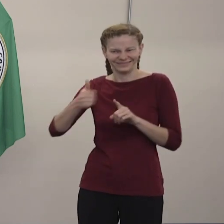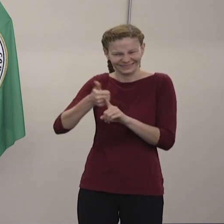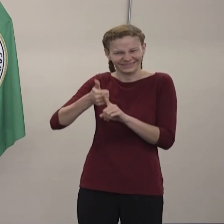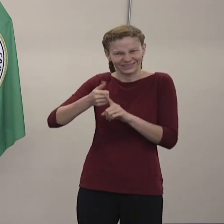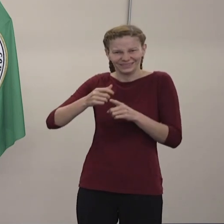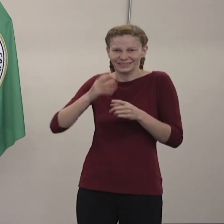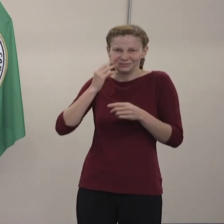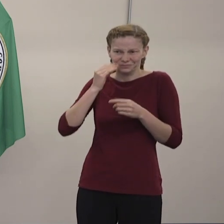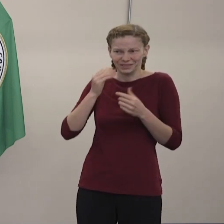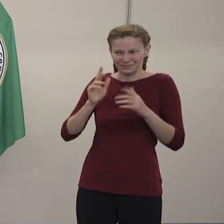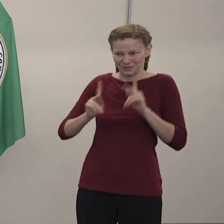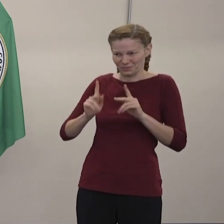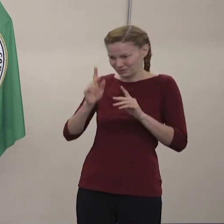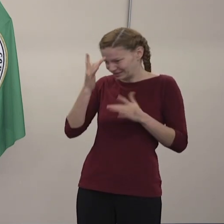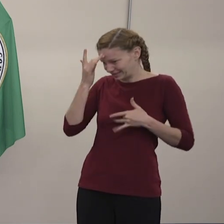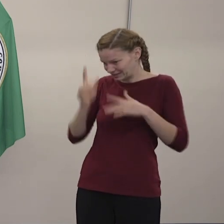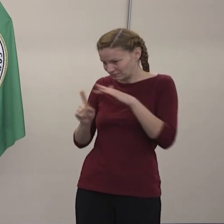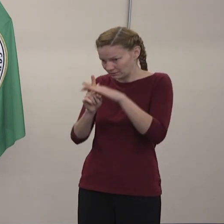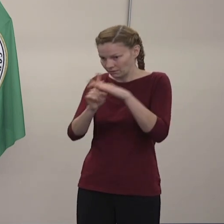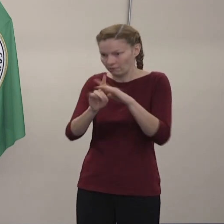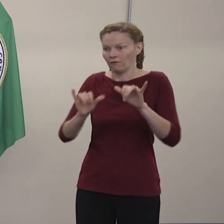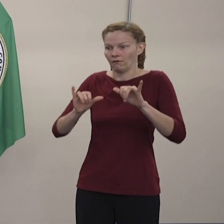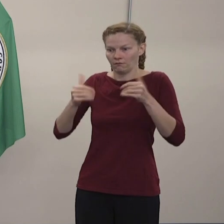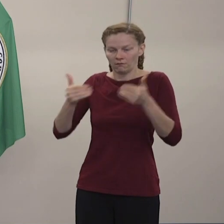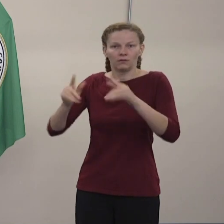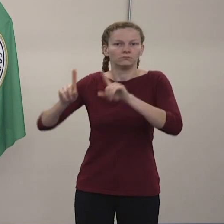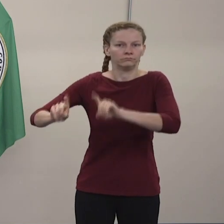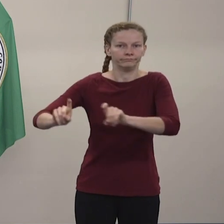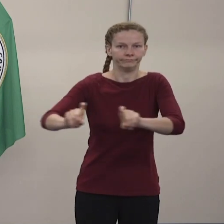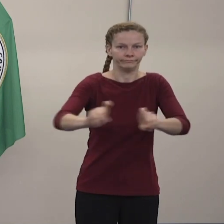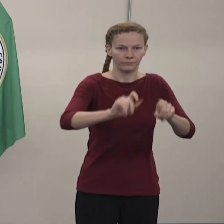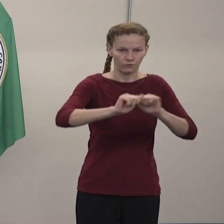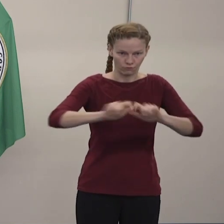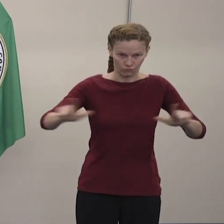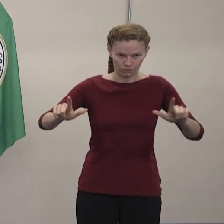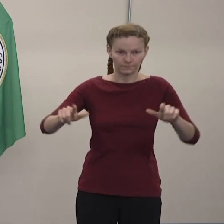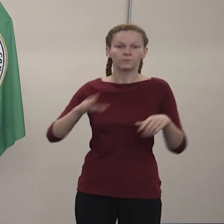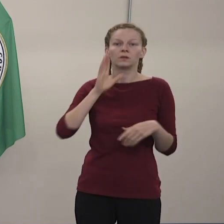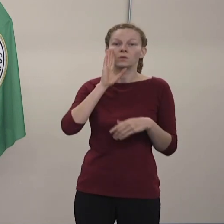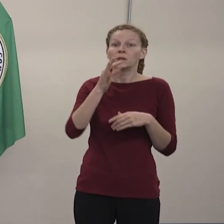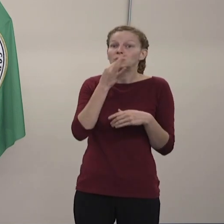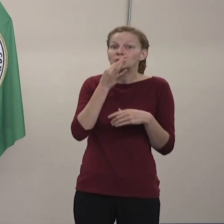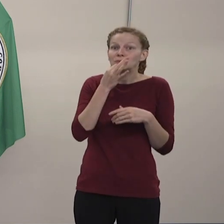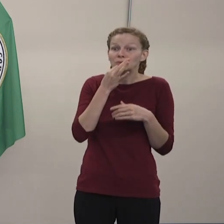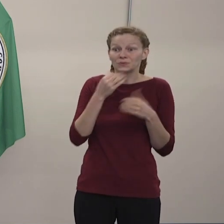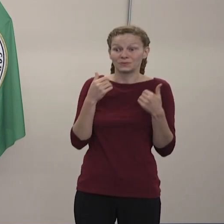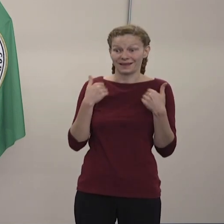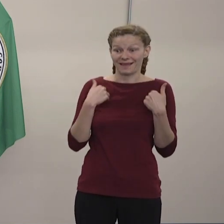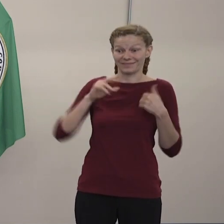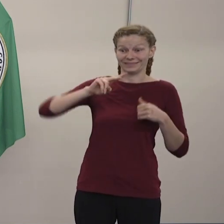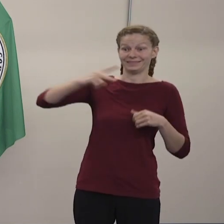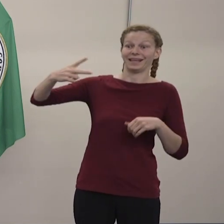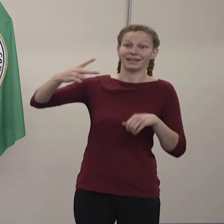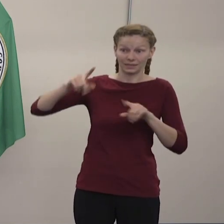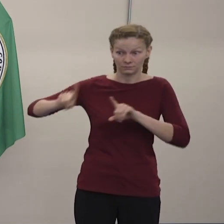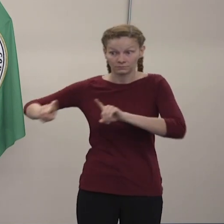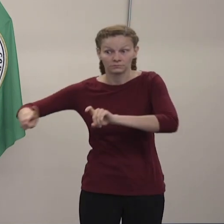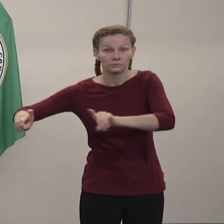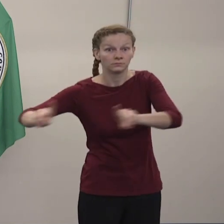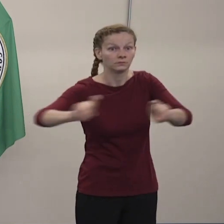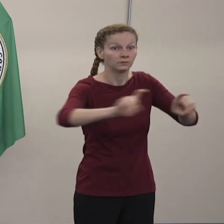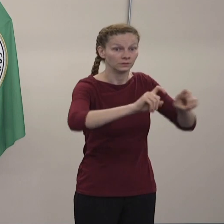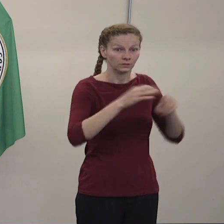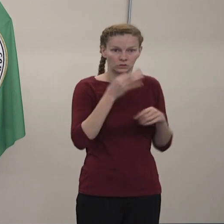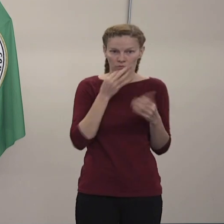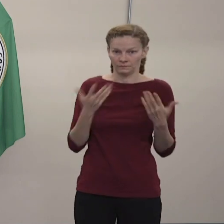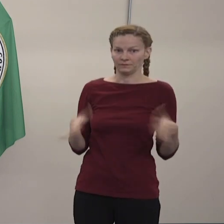hoy, dos de esas instalaciones habrán cumplido su segunda ronda de pruebas. Estamos